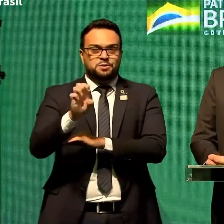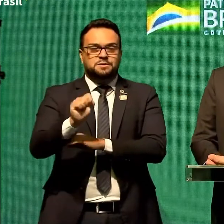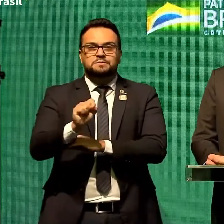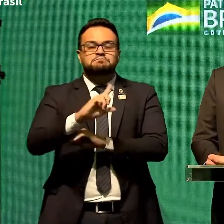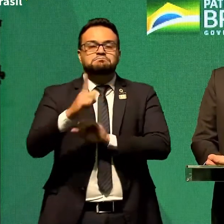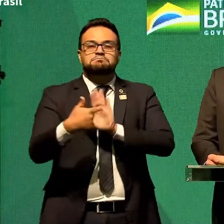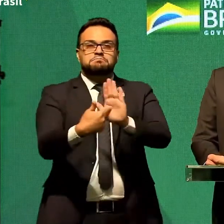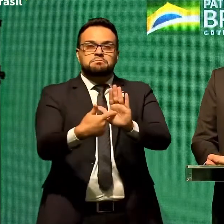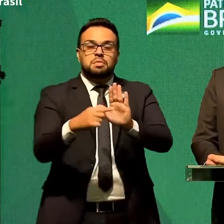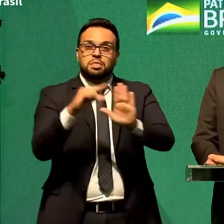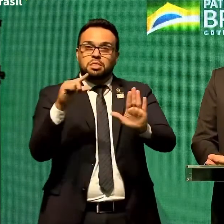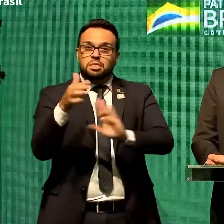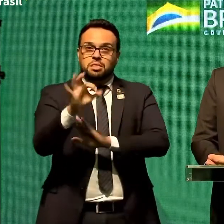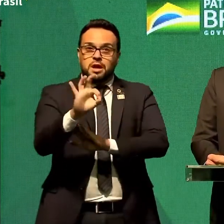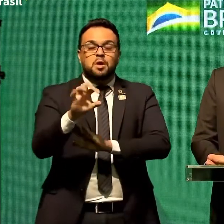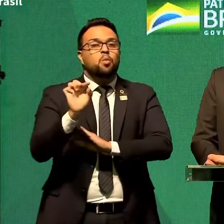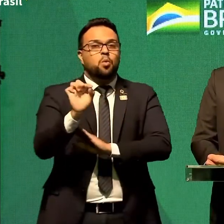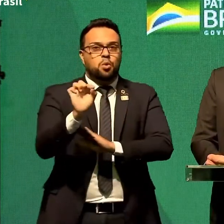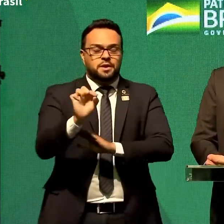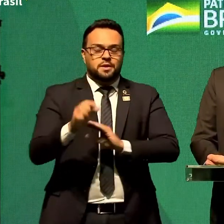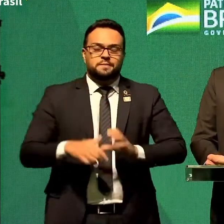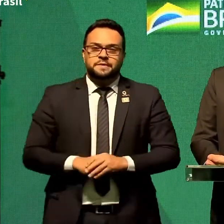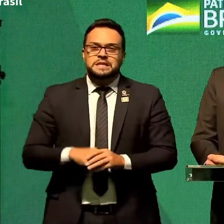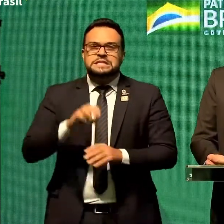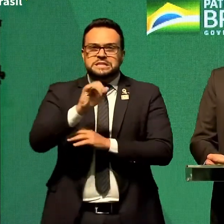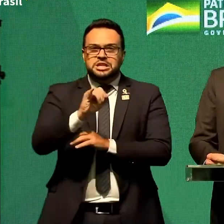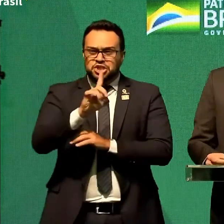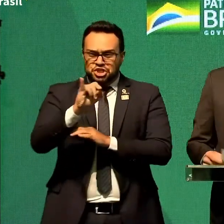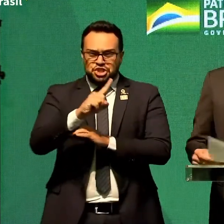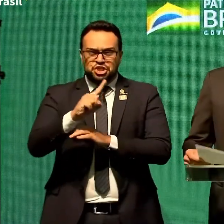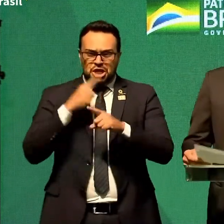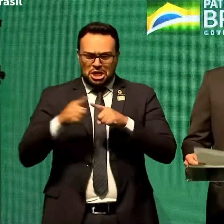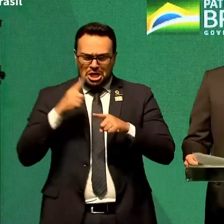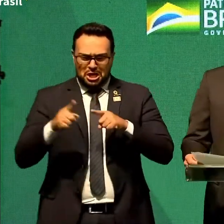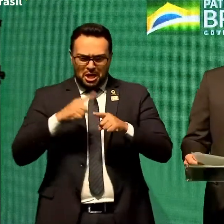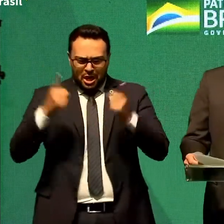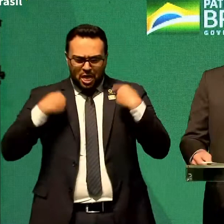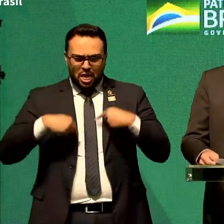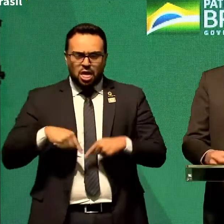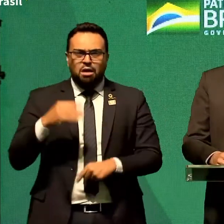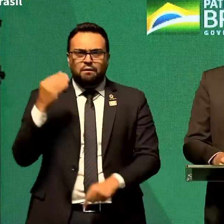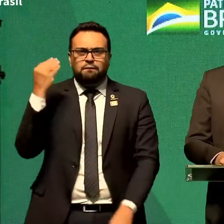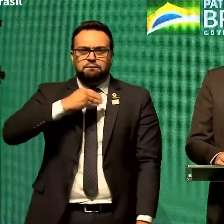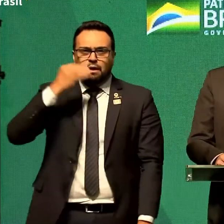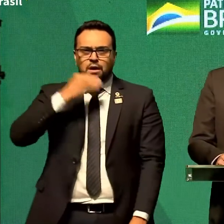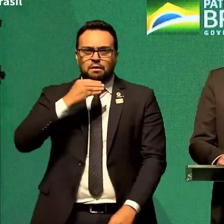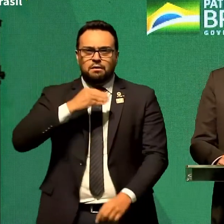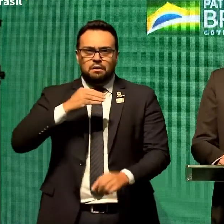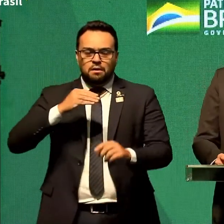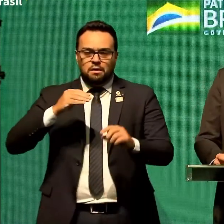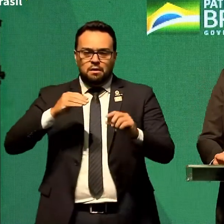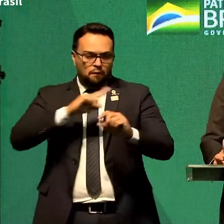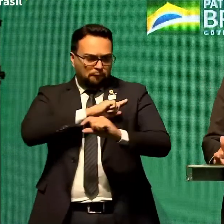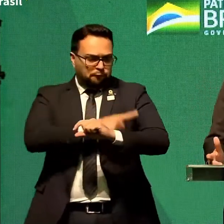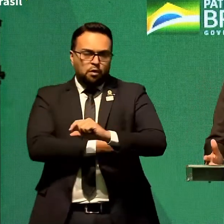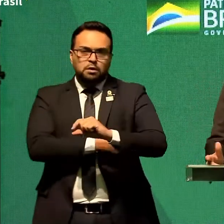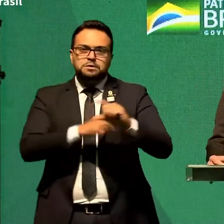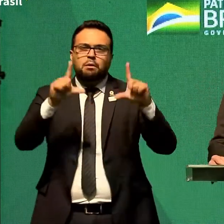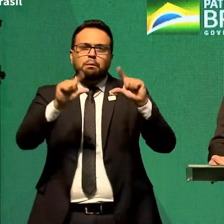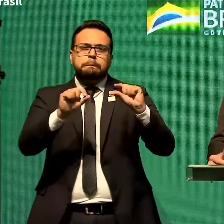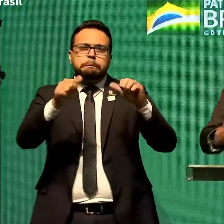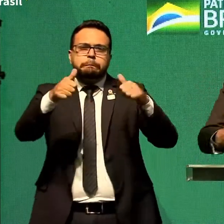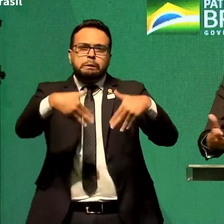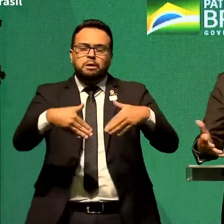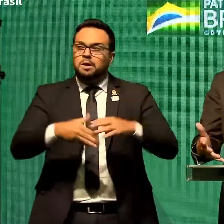mostrares frouxo no dia da angústia, a tua força será pequena. Nós temos que unir